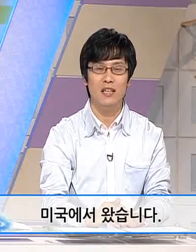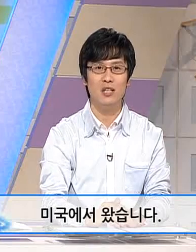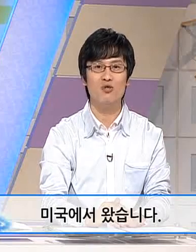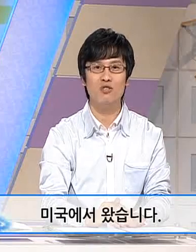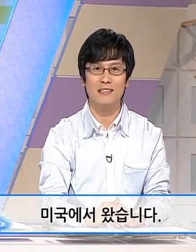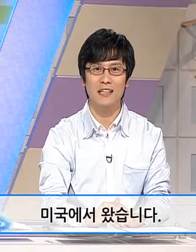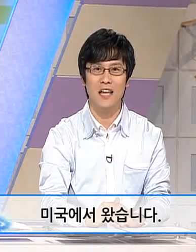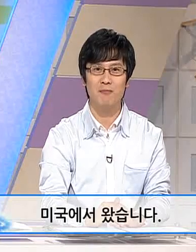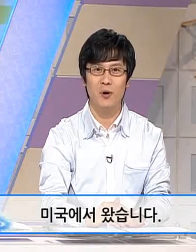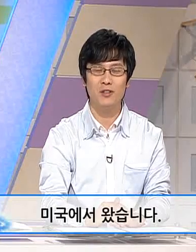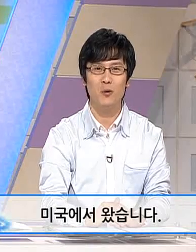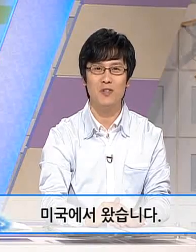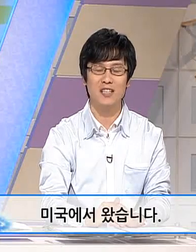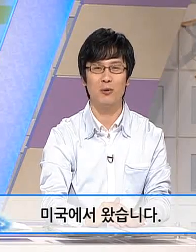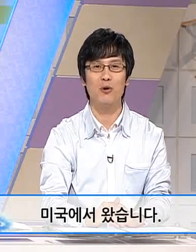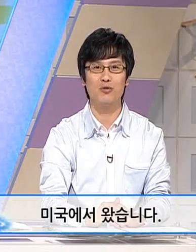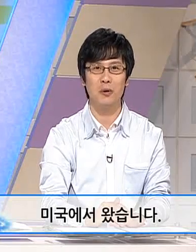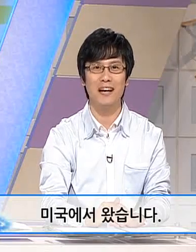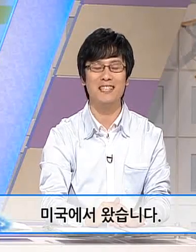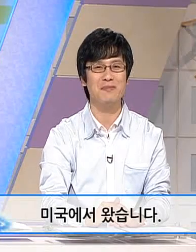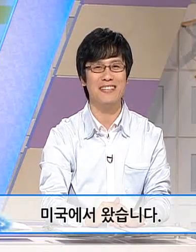이중 학생이 한 번 혼자서 보여주도록 하겠습니다.